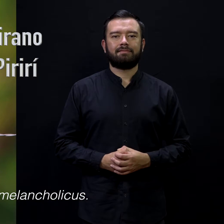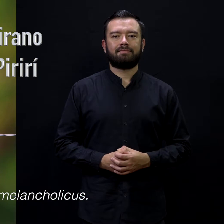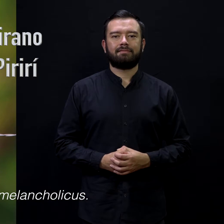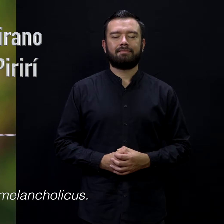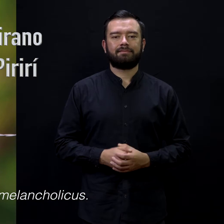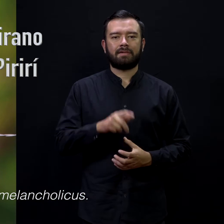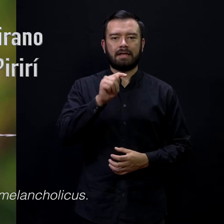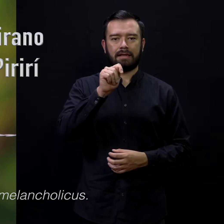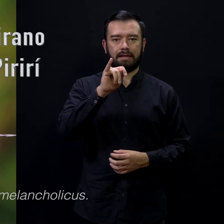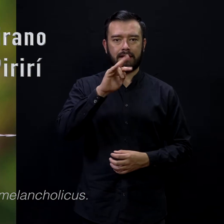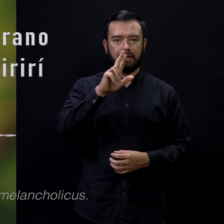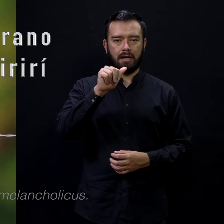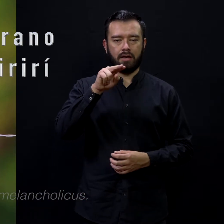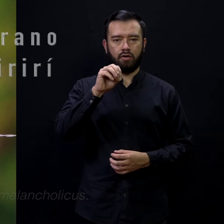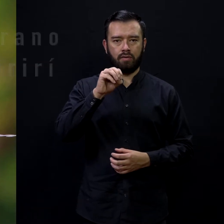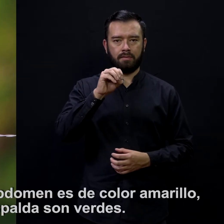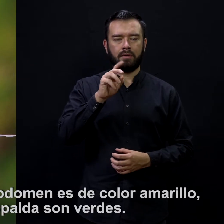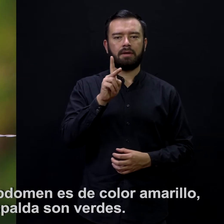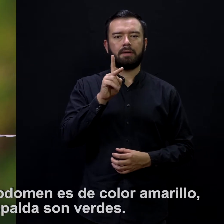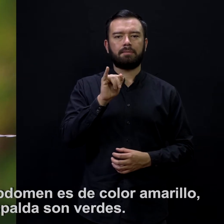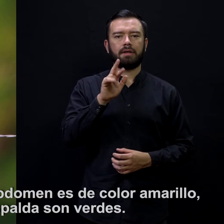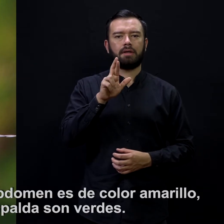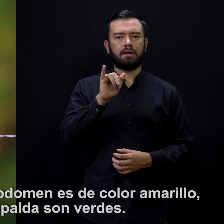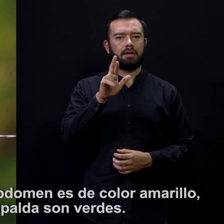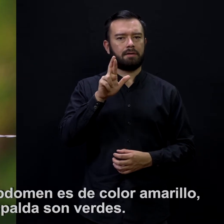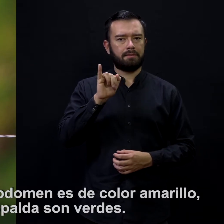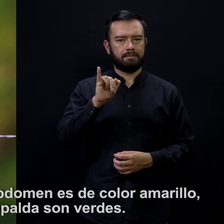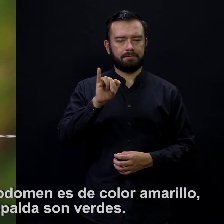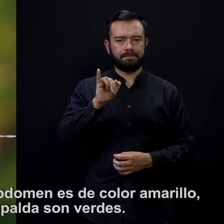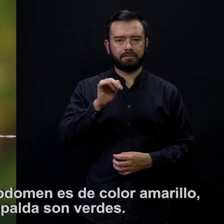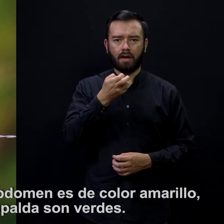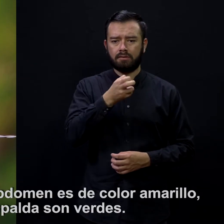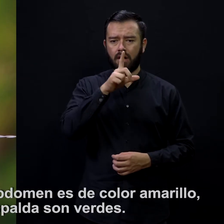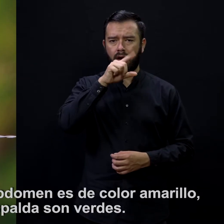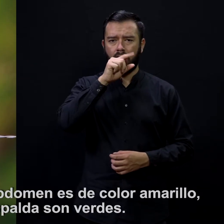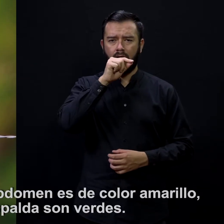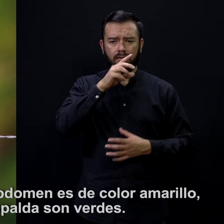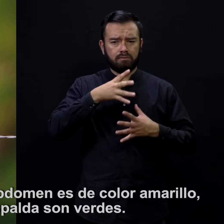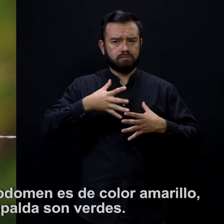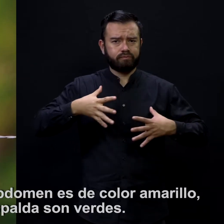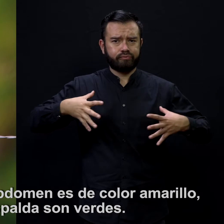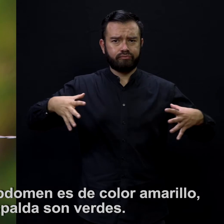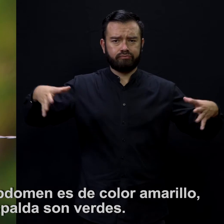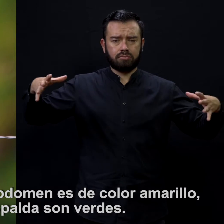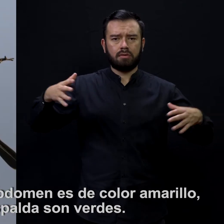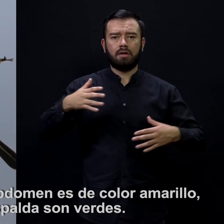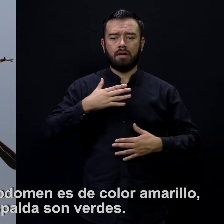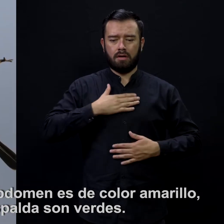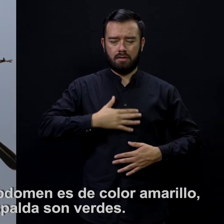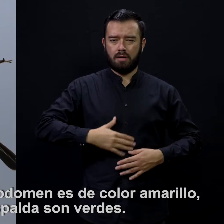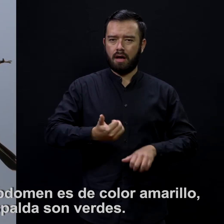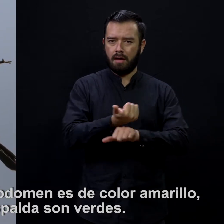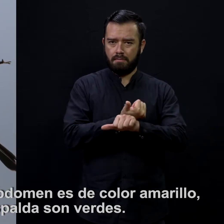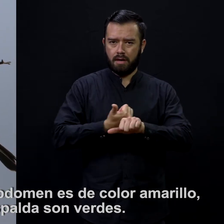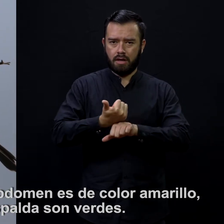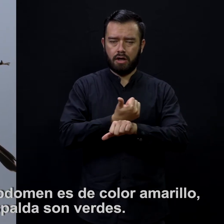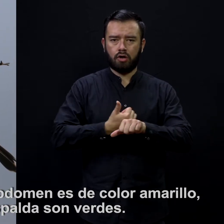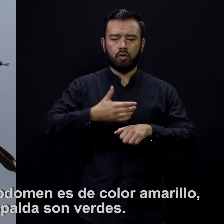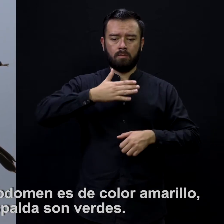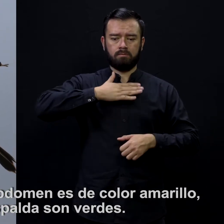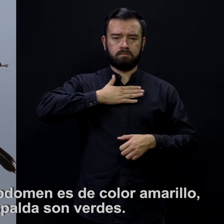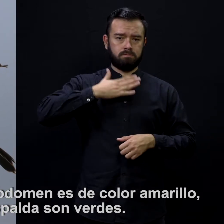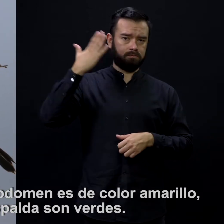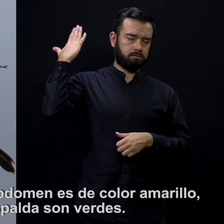Tirano Piriri es un ave grande su abdomen es de color amarillo el pecho y